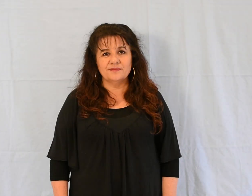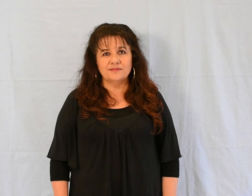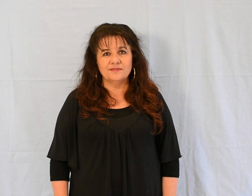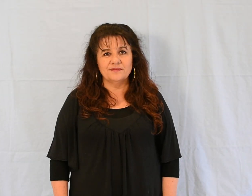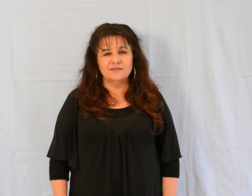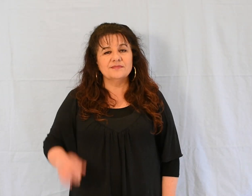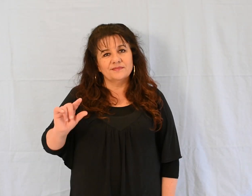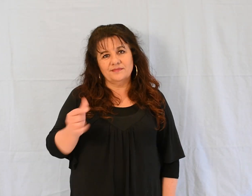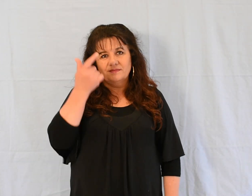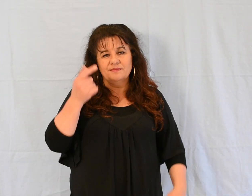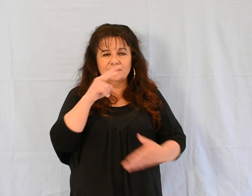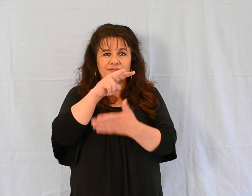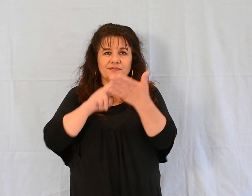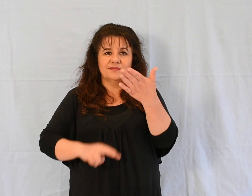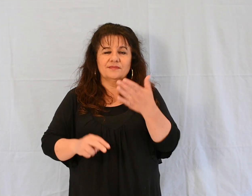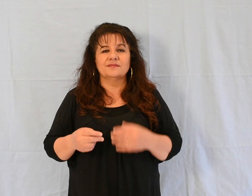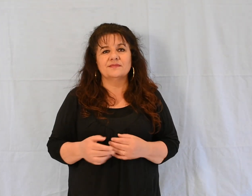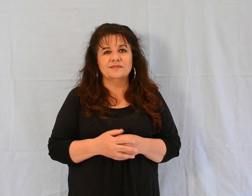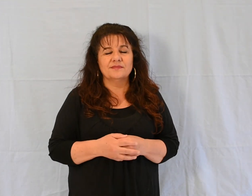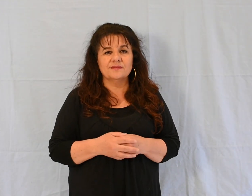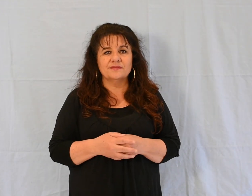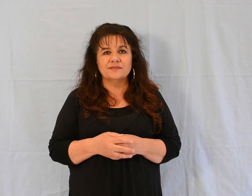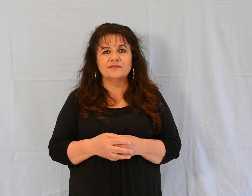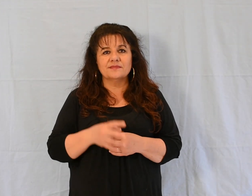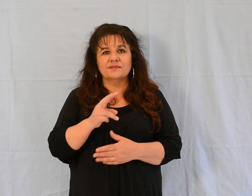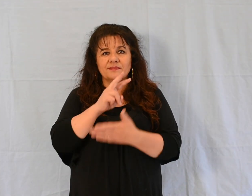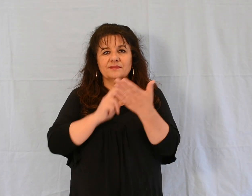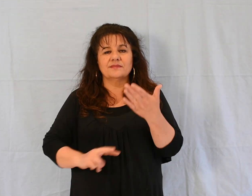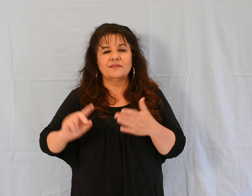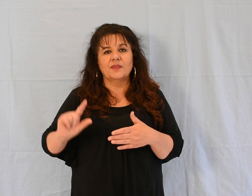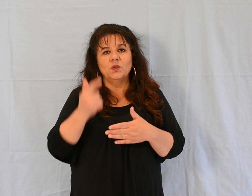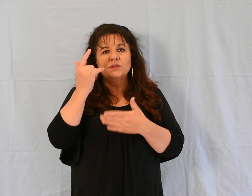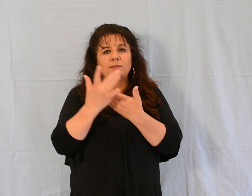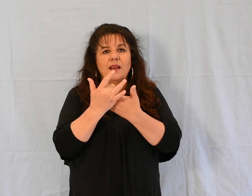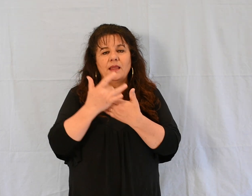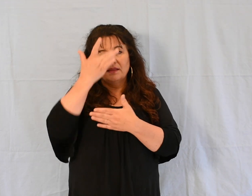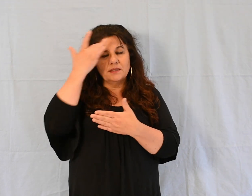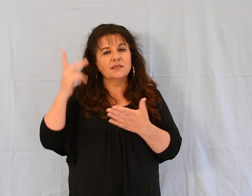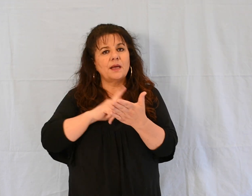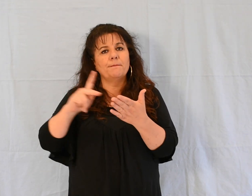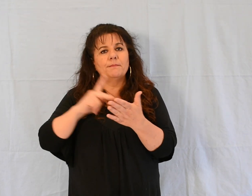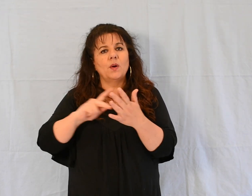Deuxième lecture Lecture de la deuxième lettre de Saint Paul apôtre aux Corinthiens